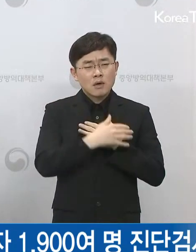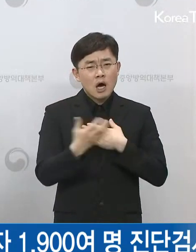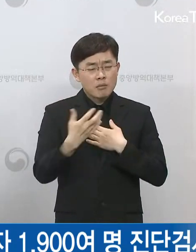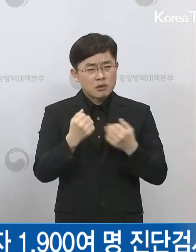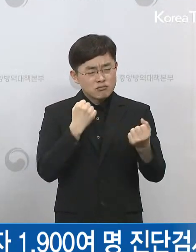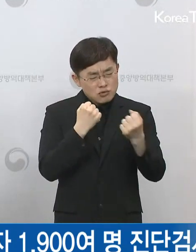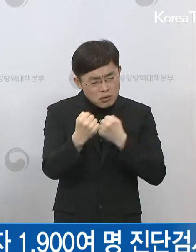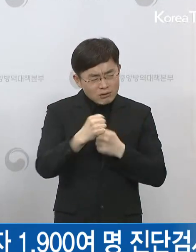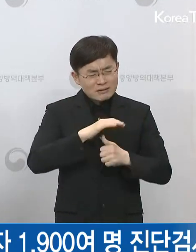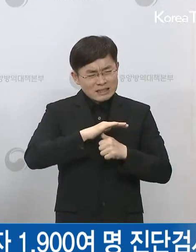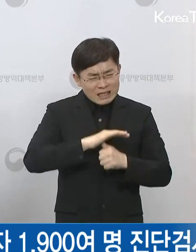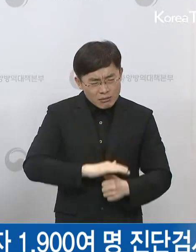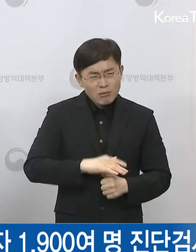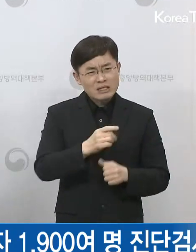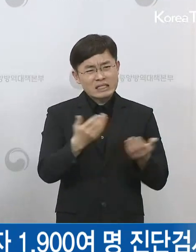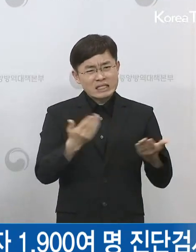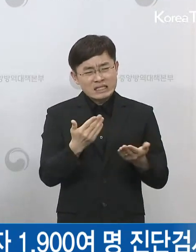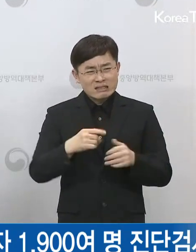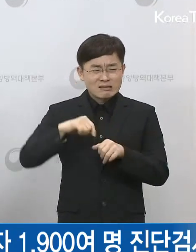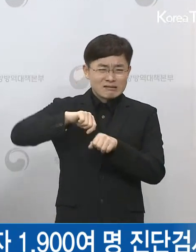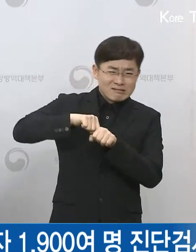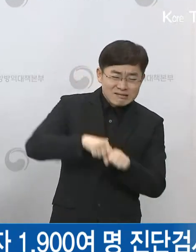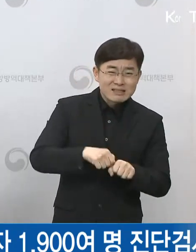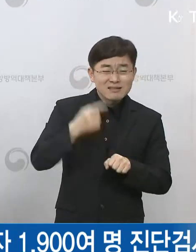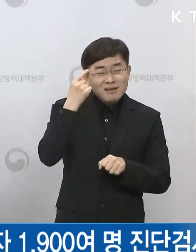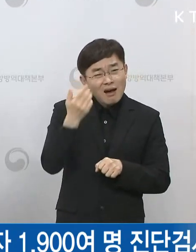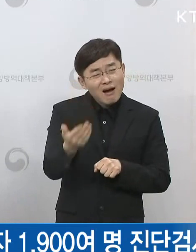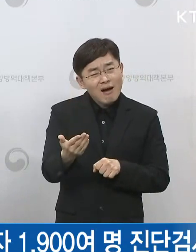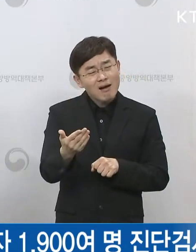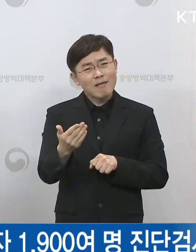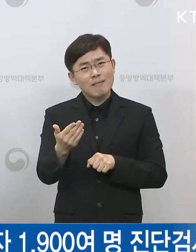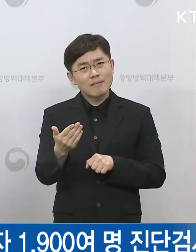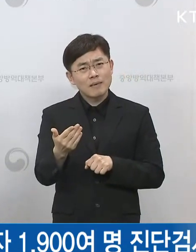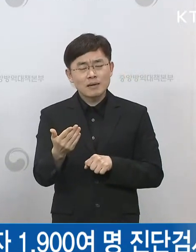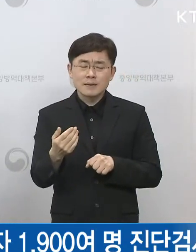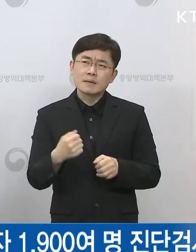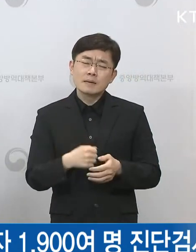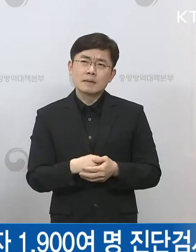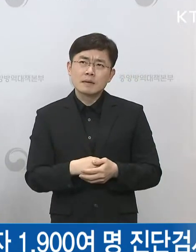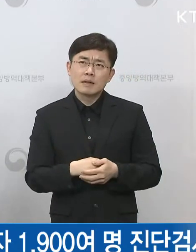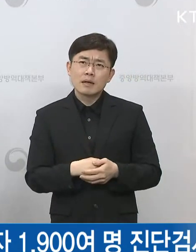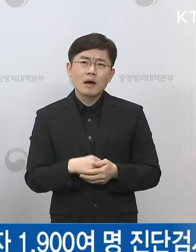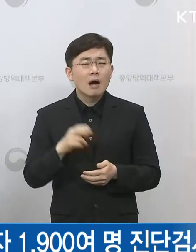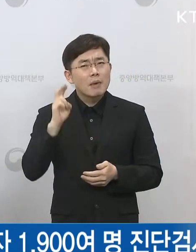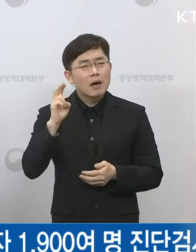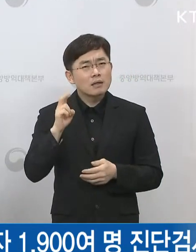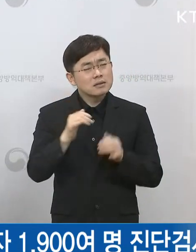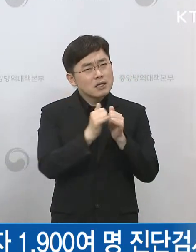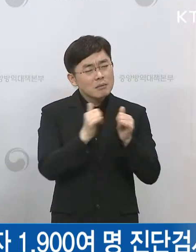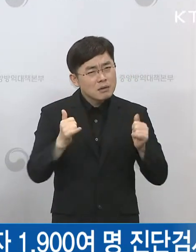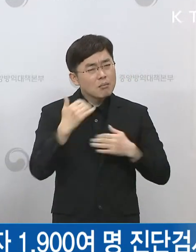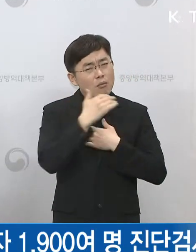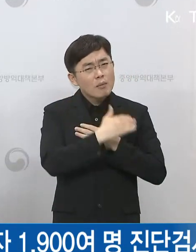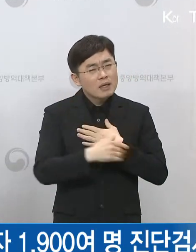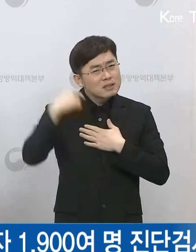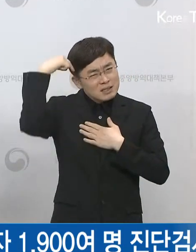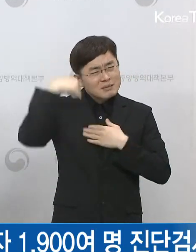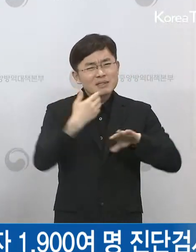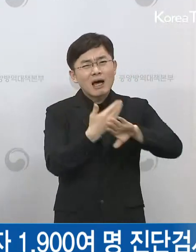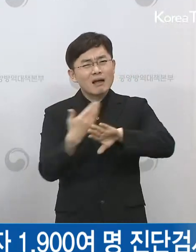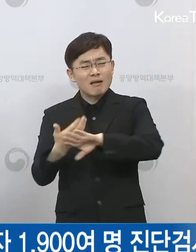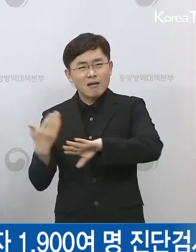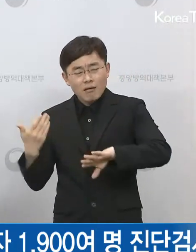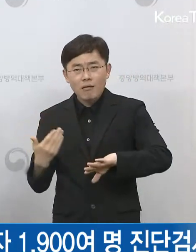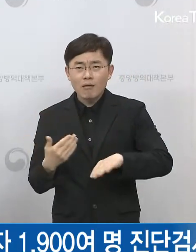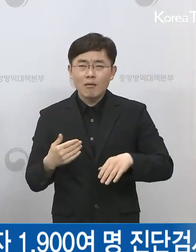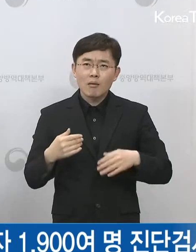증상의 경증도나 이런 부분들이 조금 인지하는 부분들이 좀 달랐을 것 같다라는 거고 좀